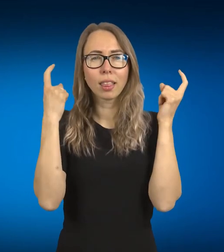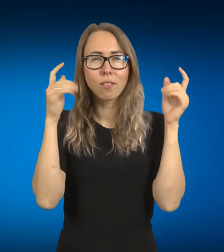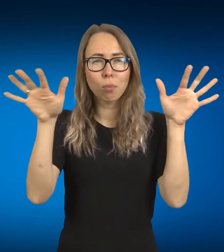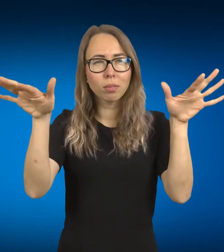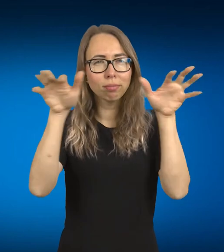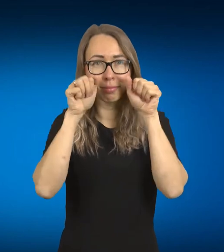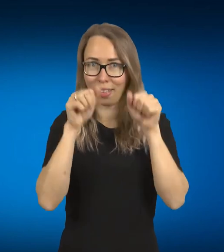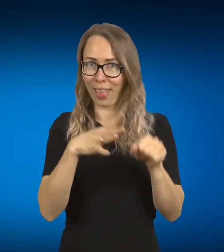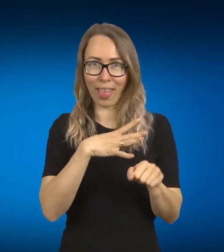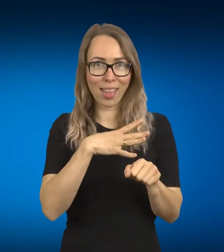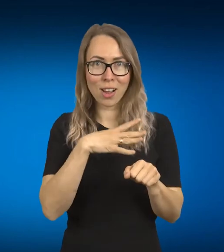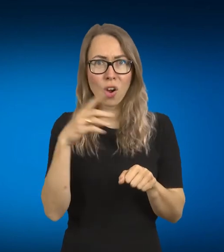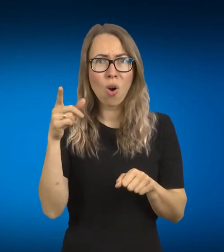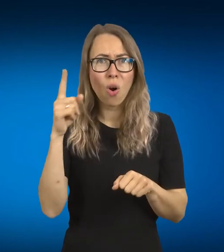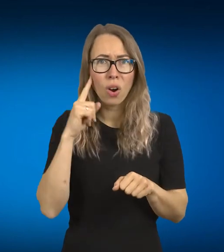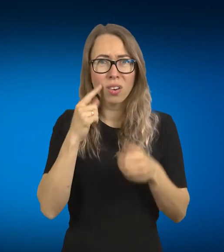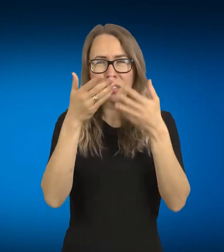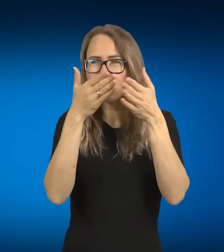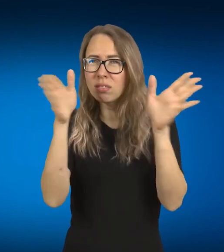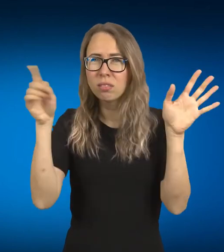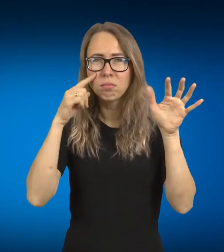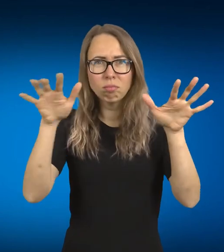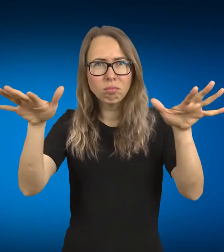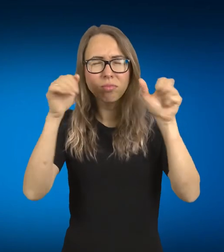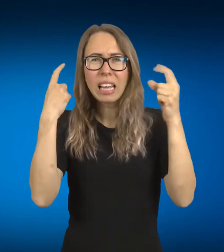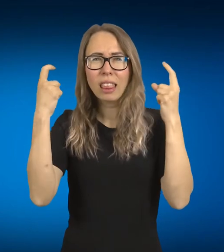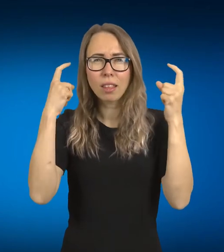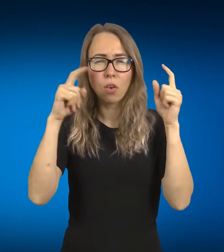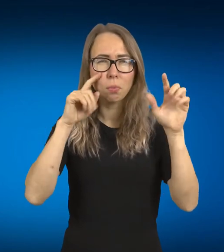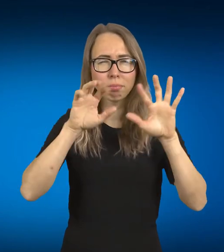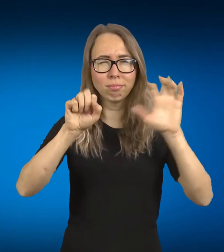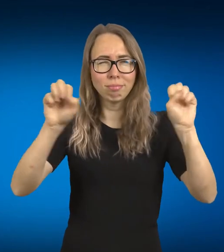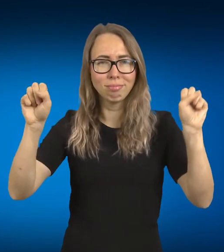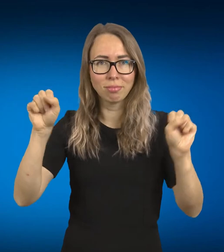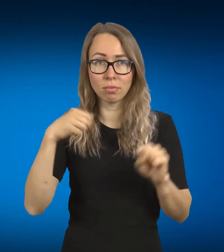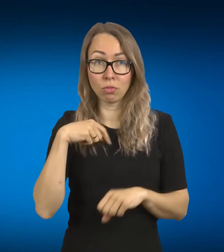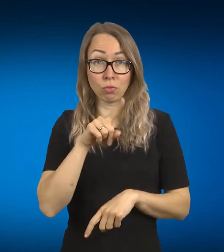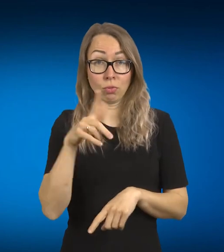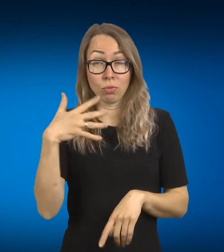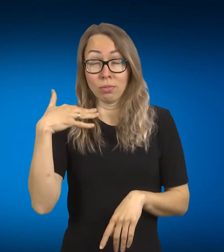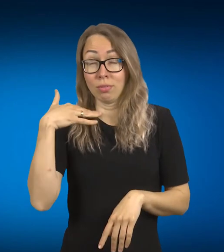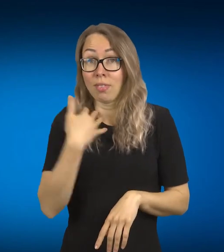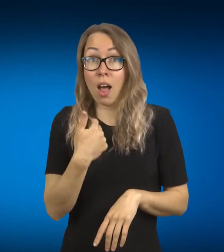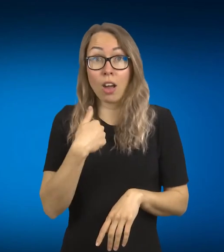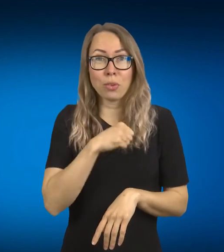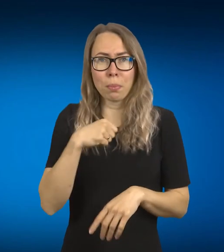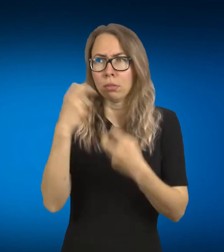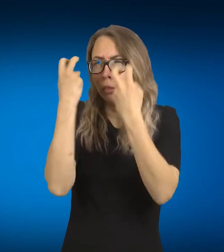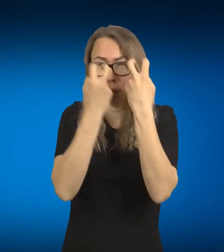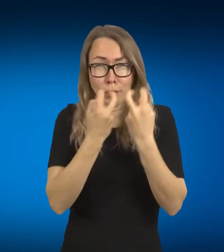Tai, va, mane šita savybė turbūt viena labiausiai žavinti, nes aš ten, kol susigaudau, kol išsiverčiu galvoj, tas